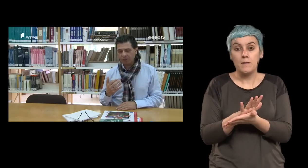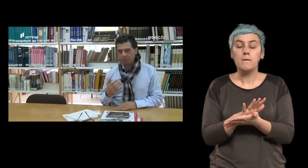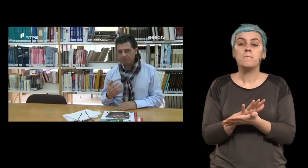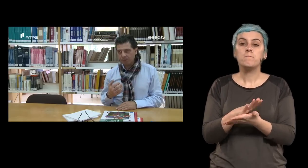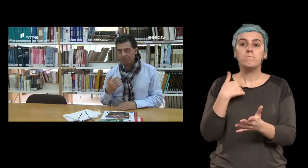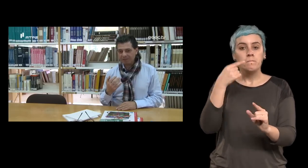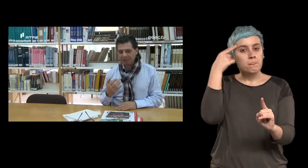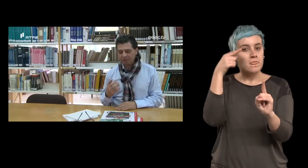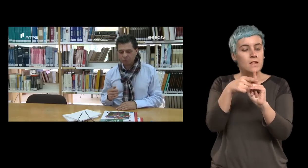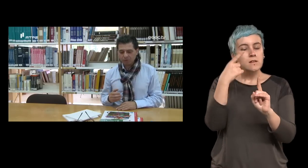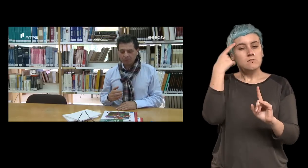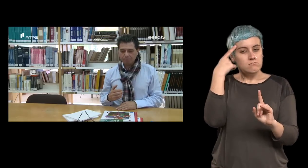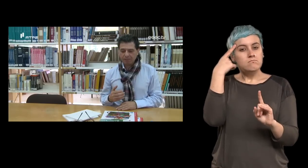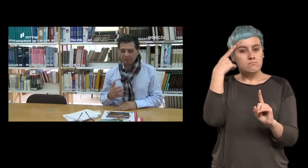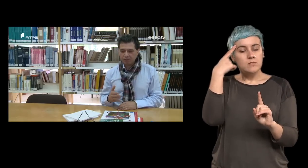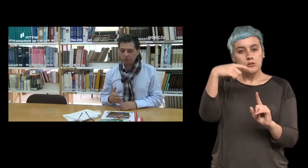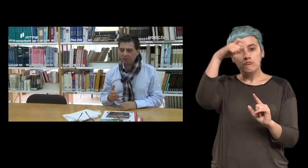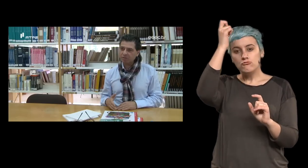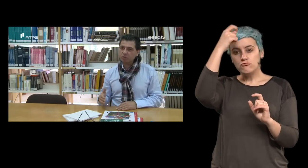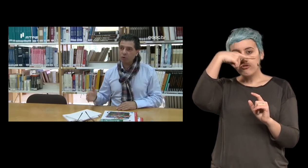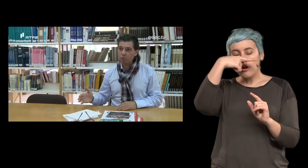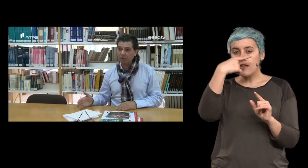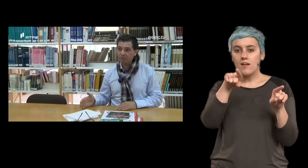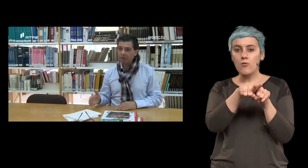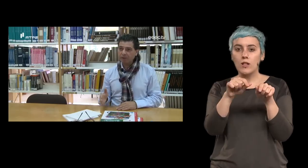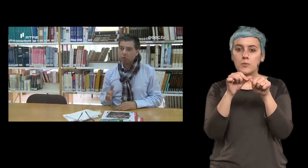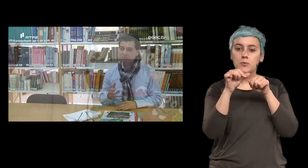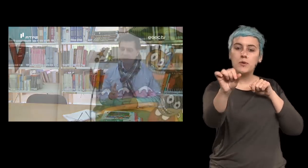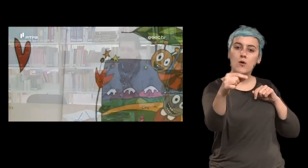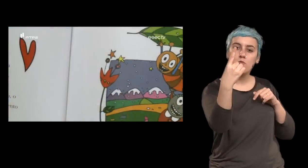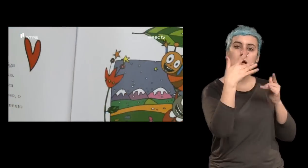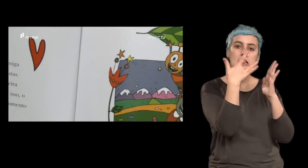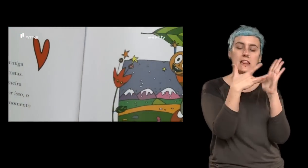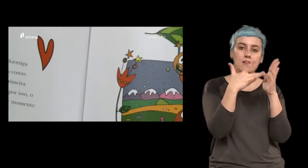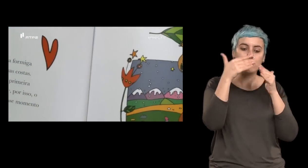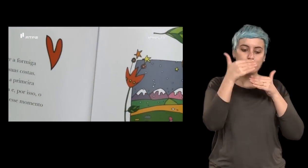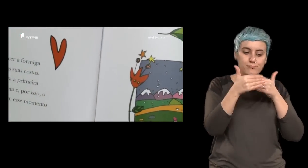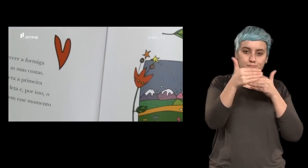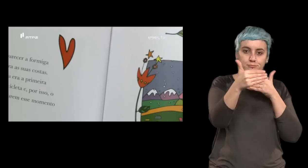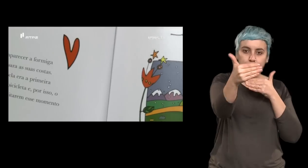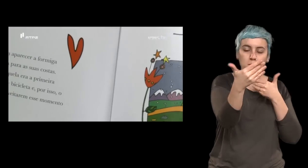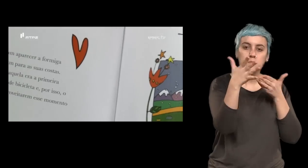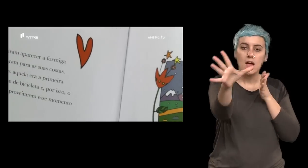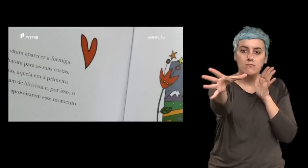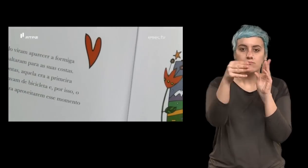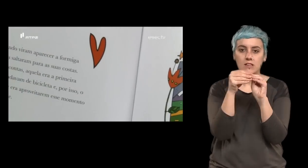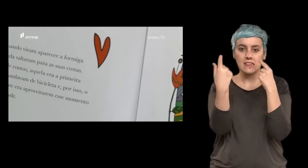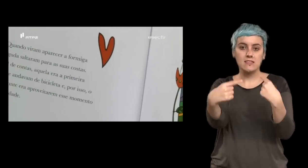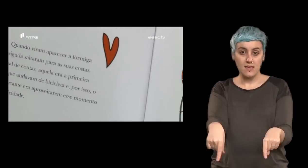estão pensados para que a história seja só uma é como se cada livro fosse um capítulo esta história está